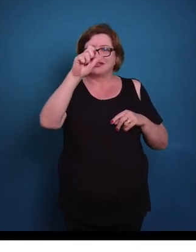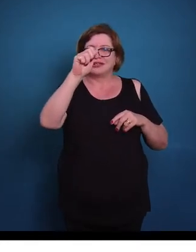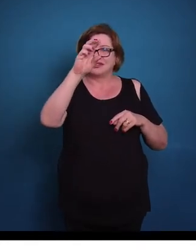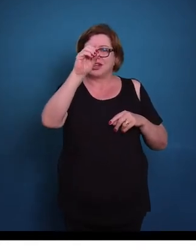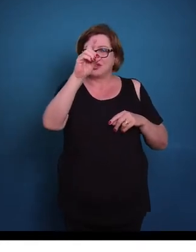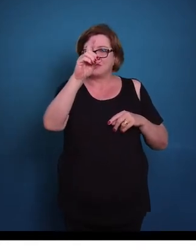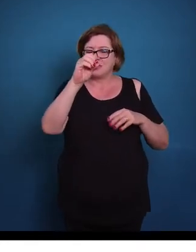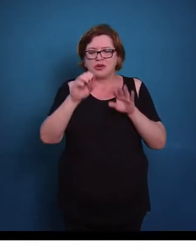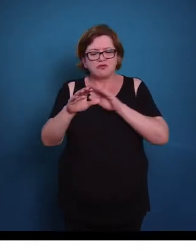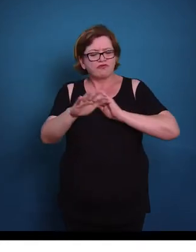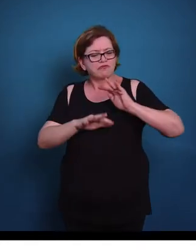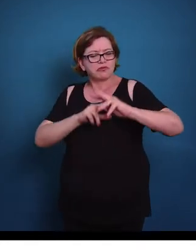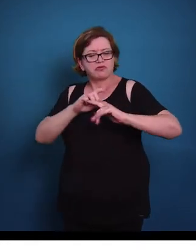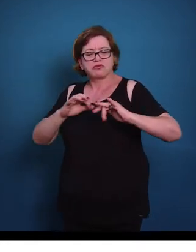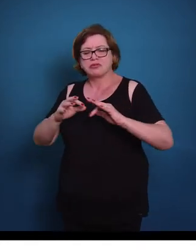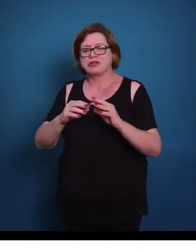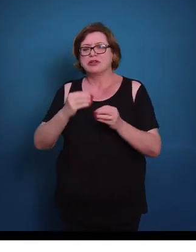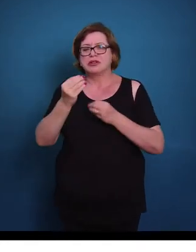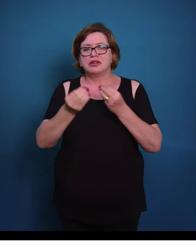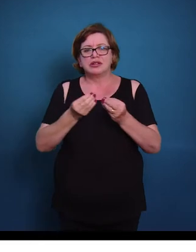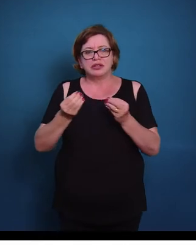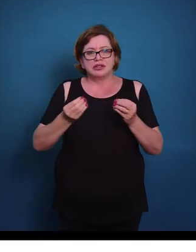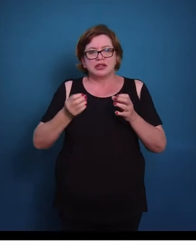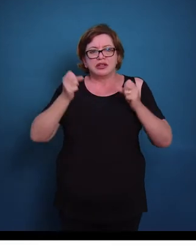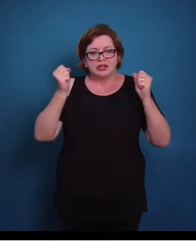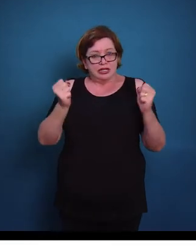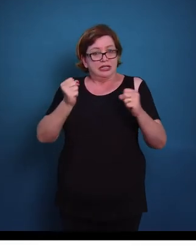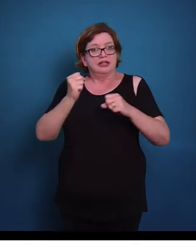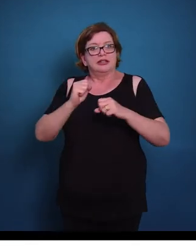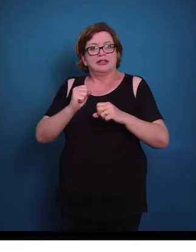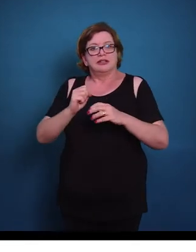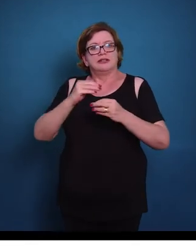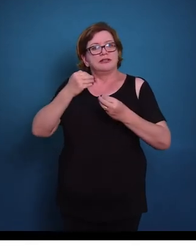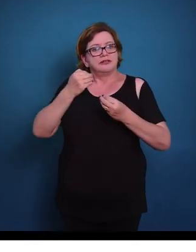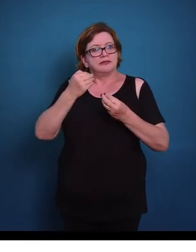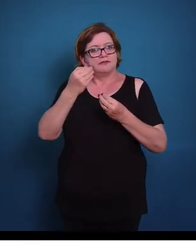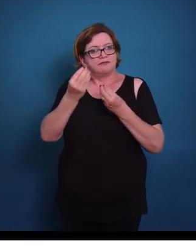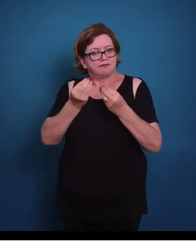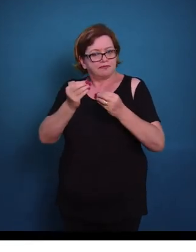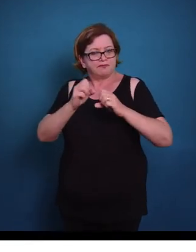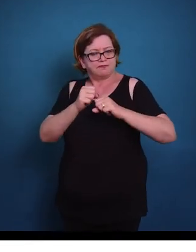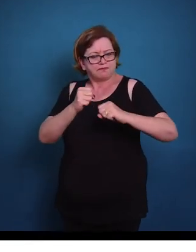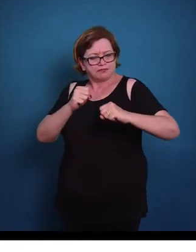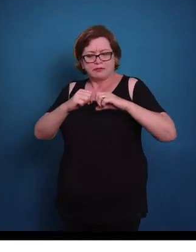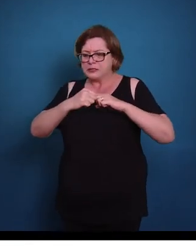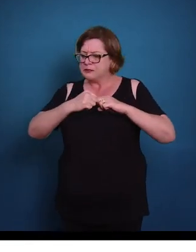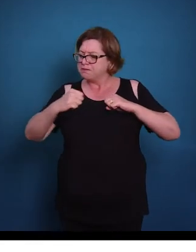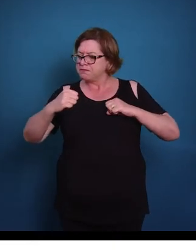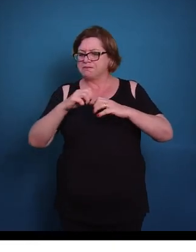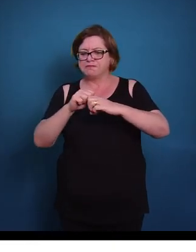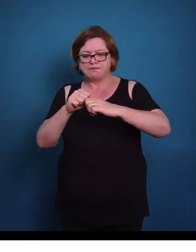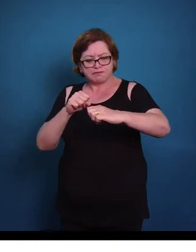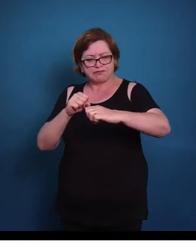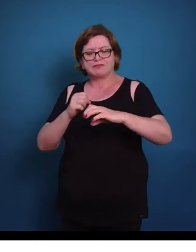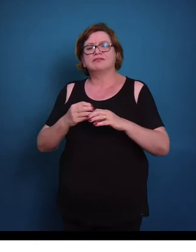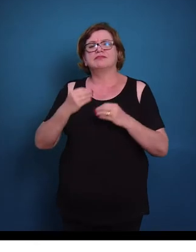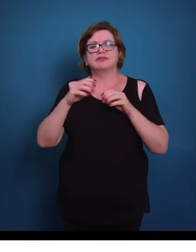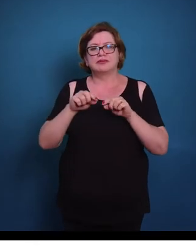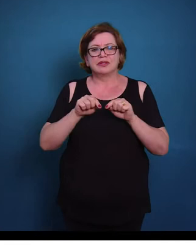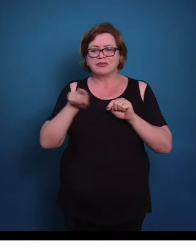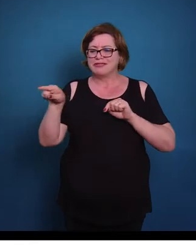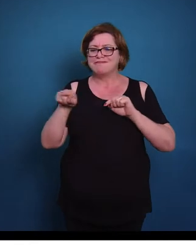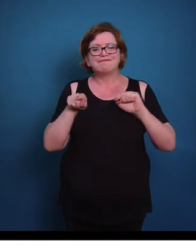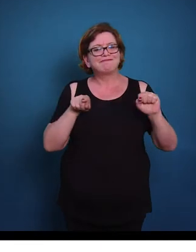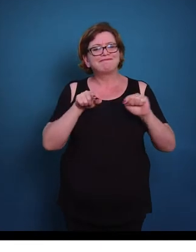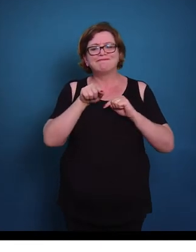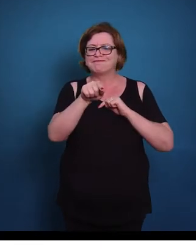Então nesse caso, esse tecido, ele permite uma resistência à tração em diversas direções. No caso do tecido